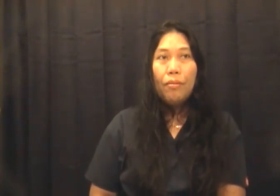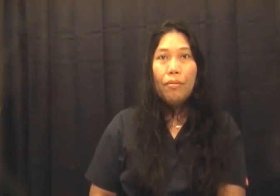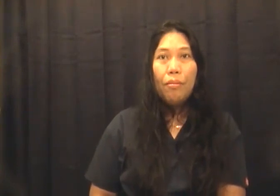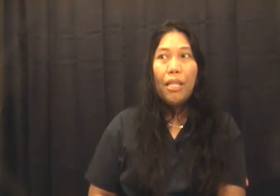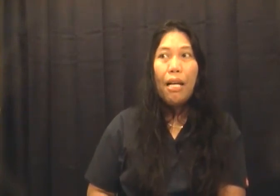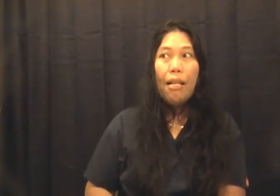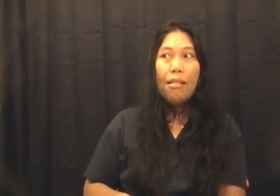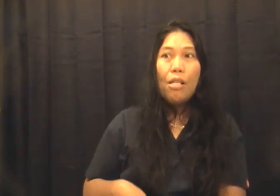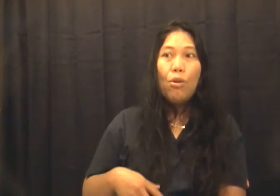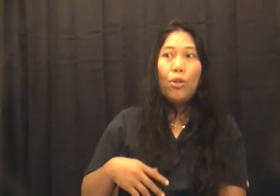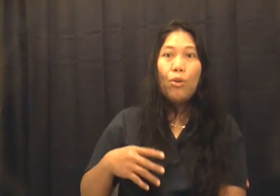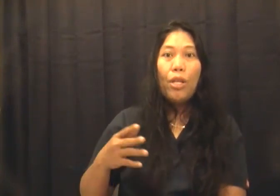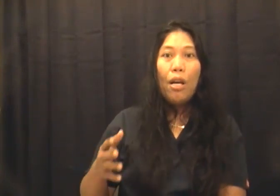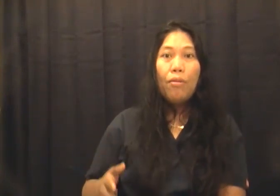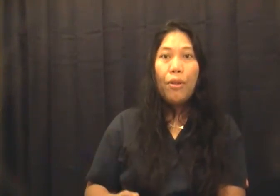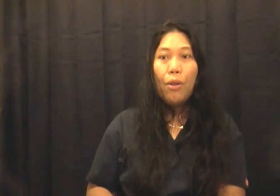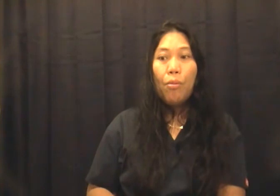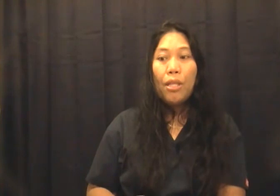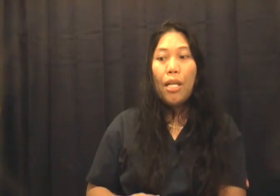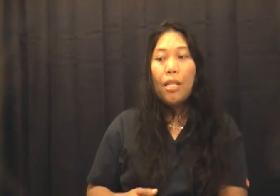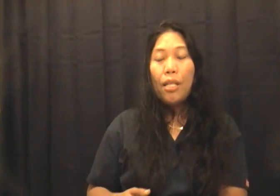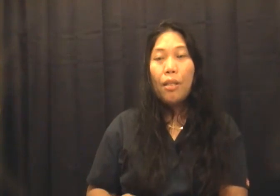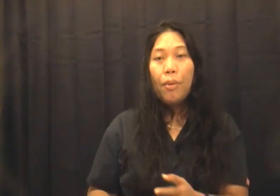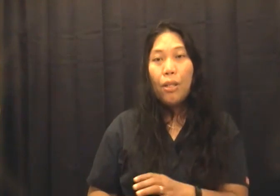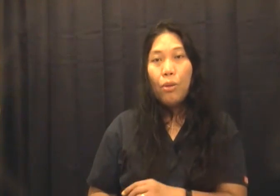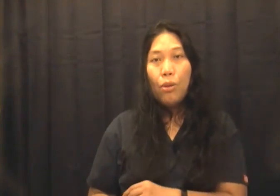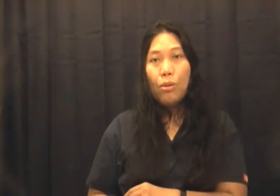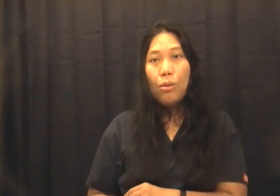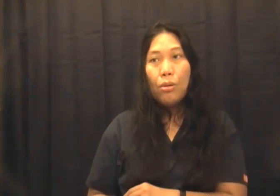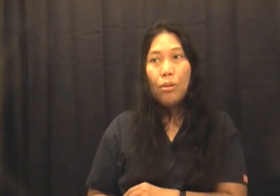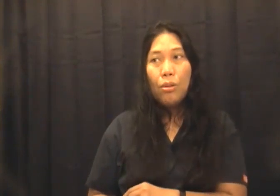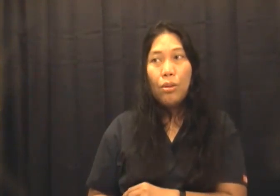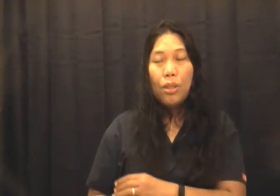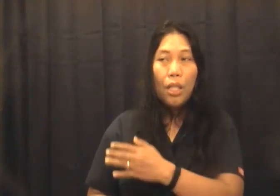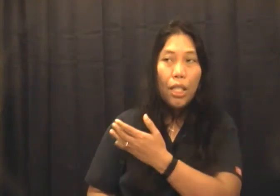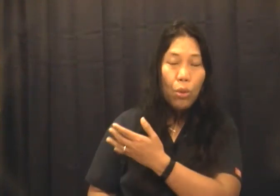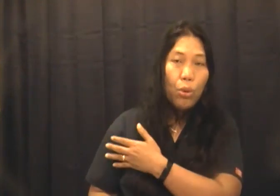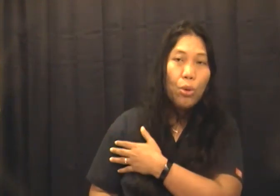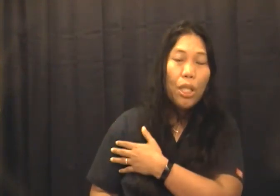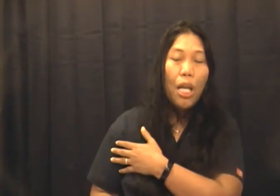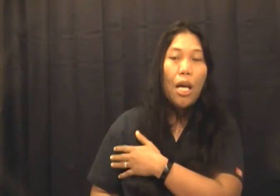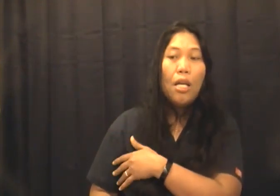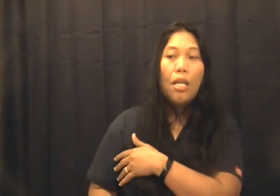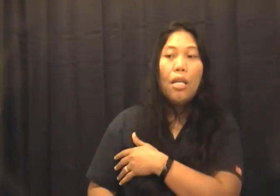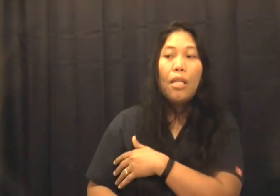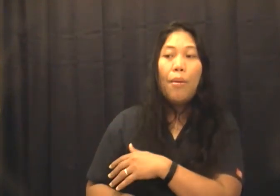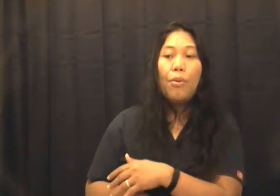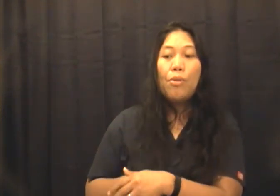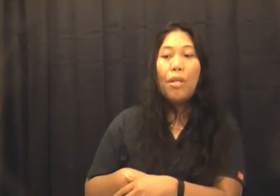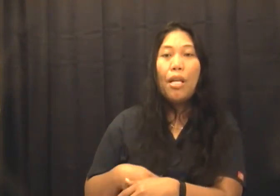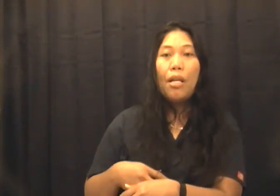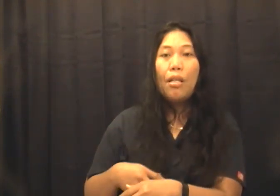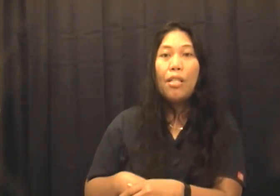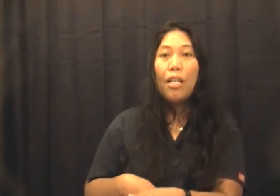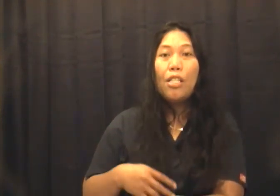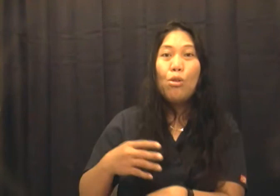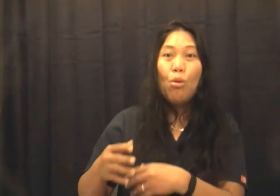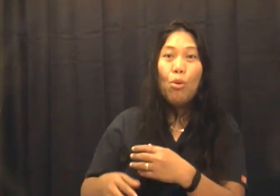matagal lang siguro yung recovery ko matagal nag-epicto yung iturok nila tapos nag-slow